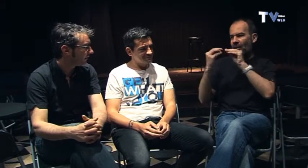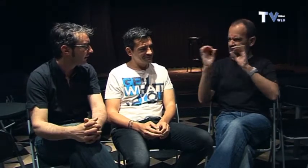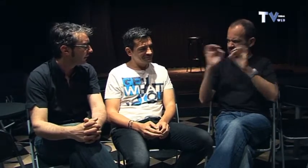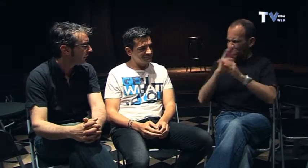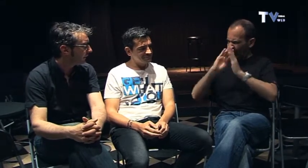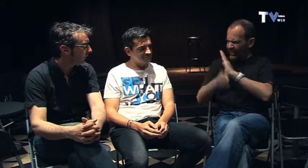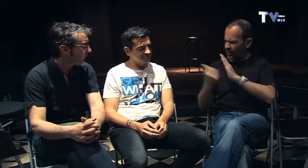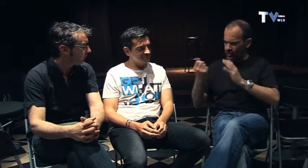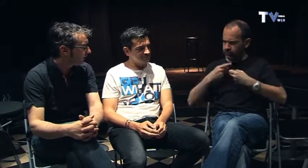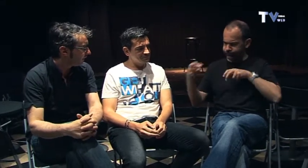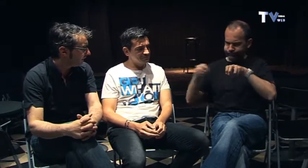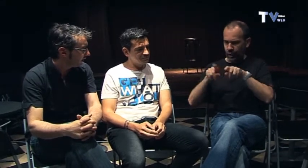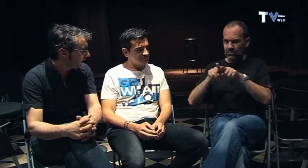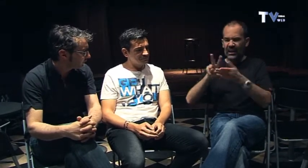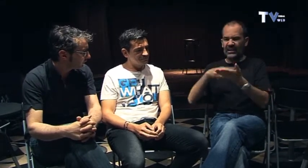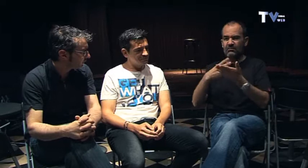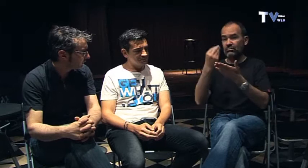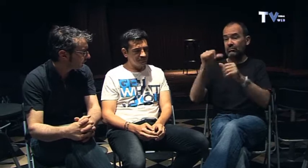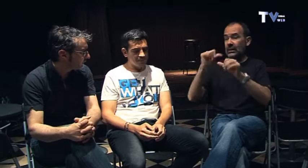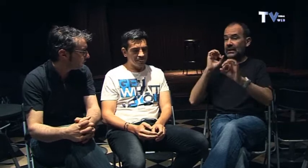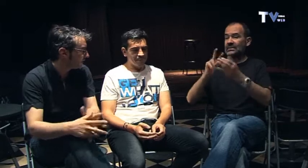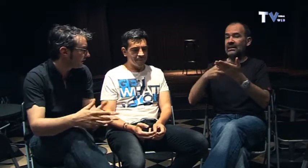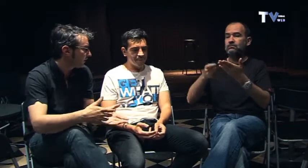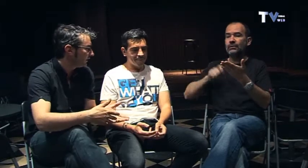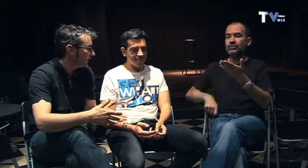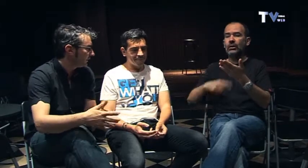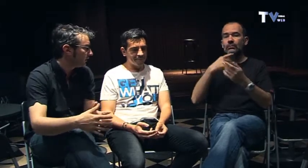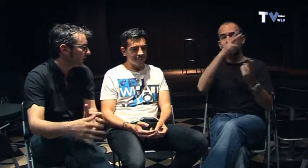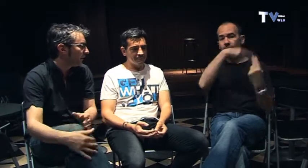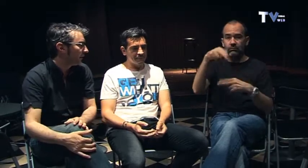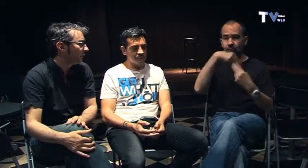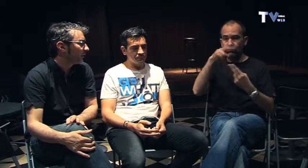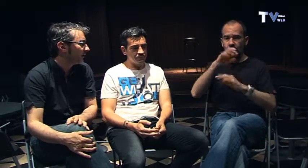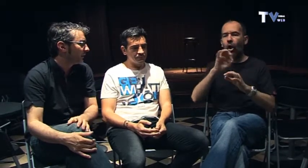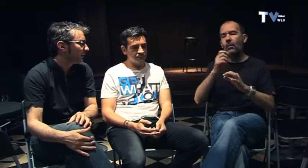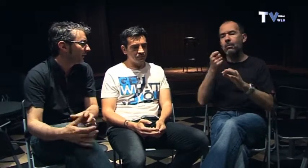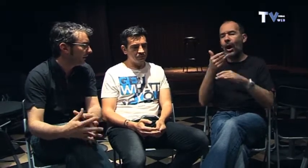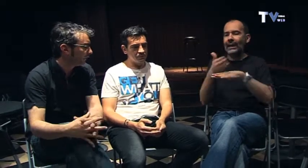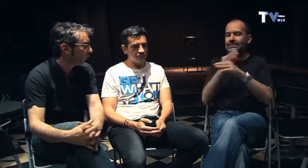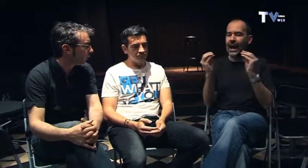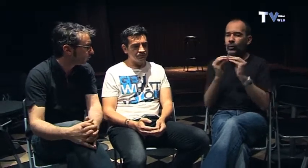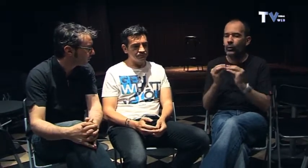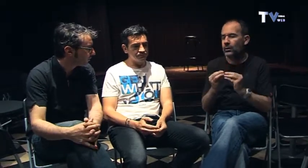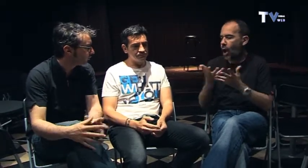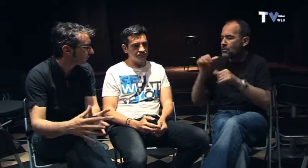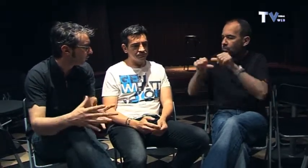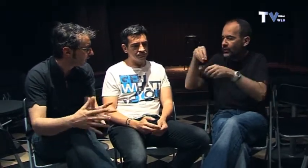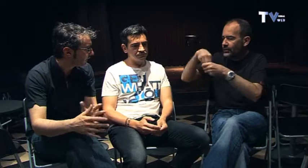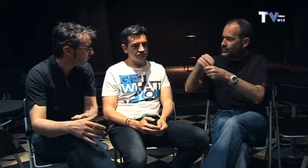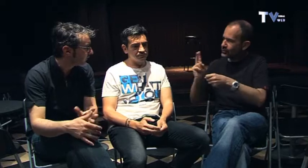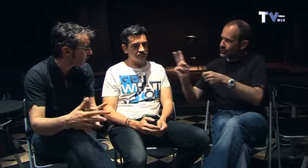pero ¿qué fue en directo? muchas veces en los intervalos ¿no? de que piden a un intérprete lo hacen en directo o tuvisteis unos acuerdos ¿cómo fue el